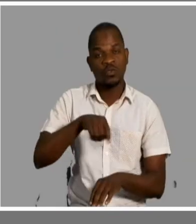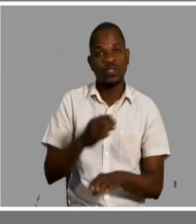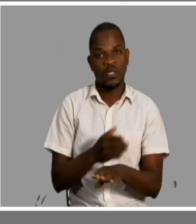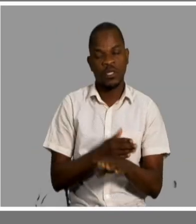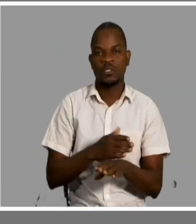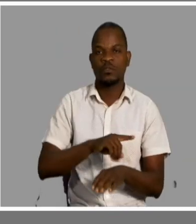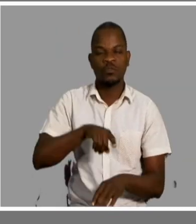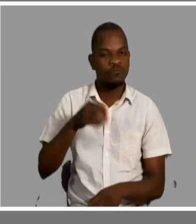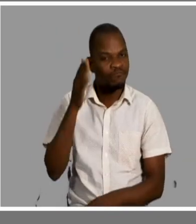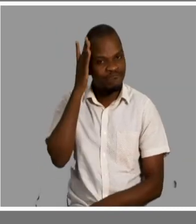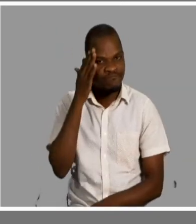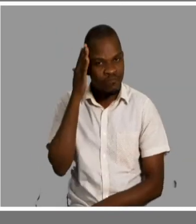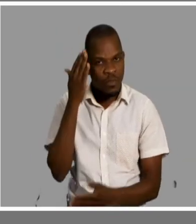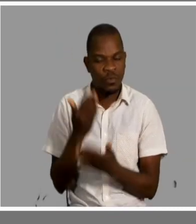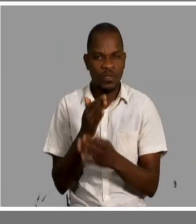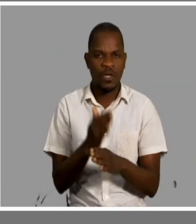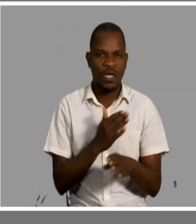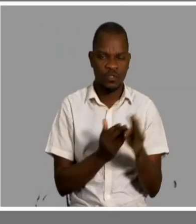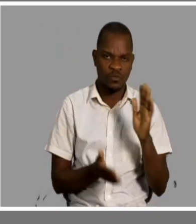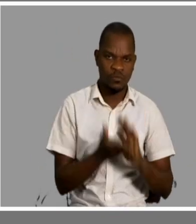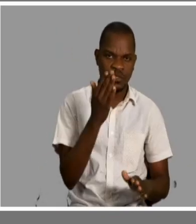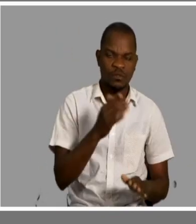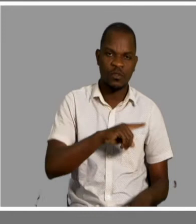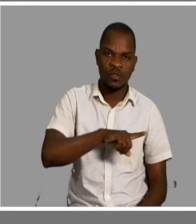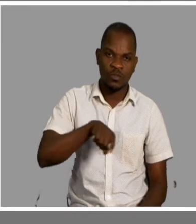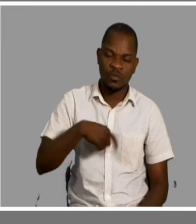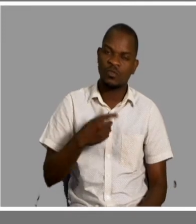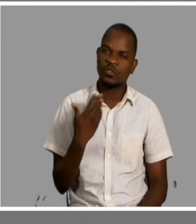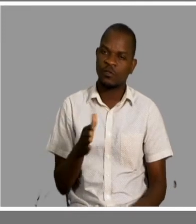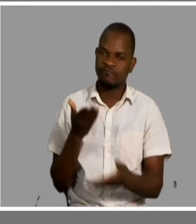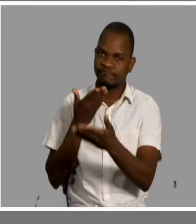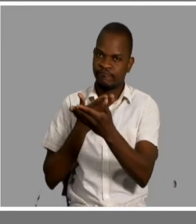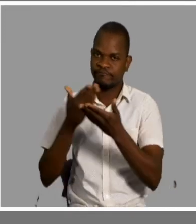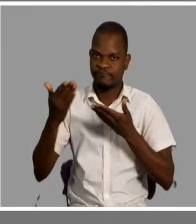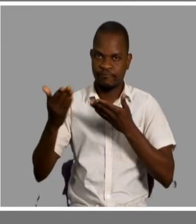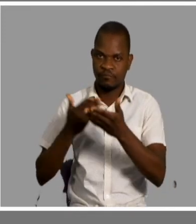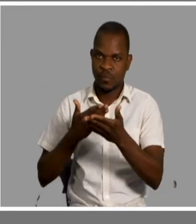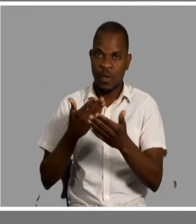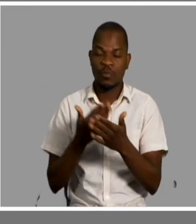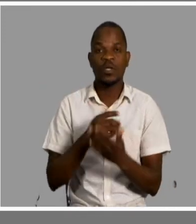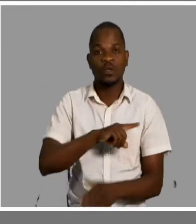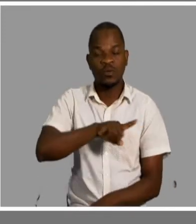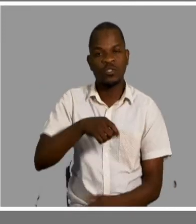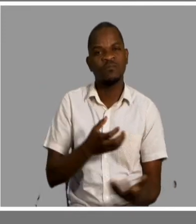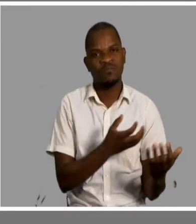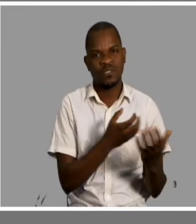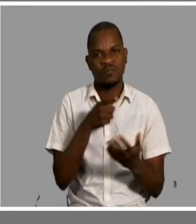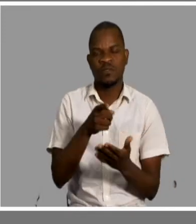estamos a refletir sobre isso, antes desta sessão estava a falar com a doutora Maria José Artur A nossa intenção mesmo